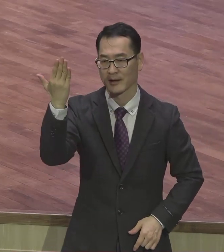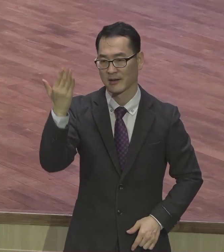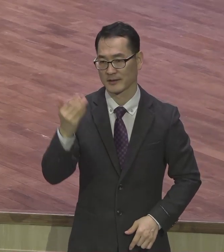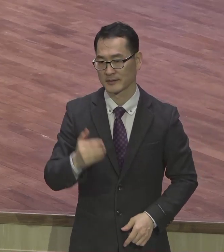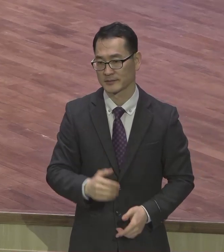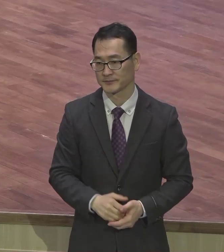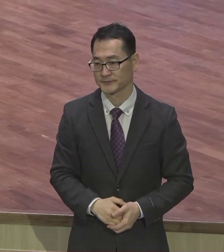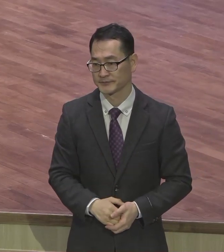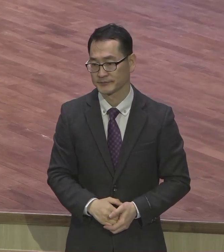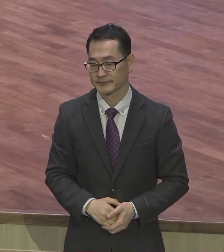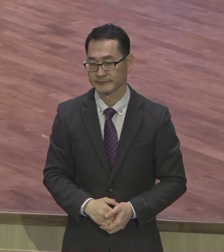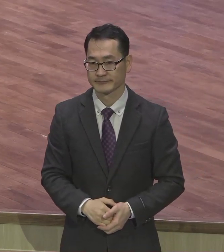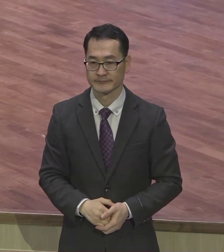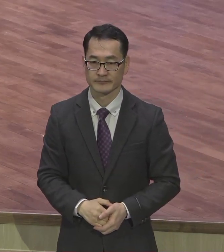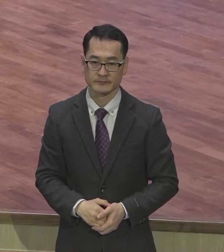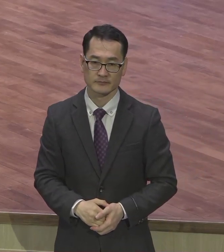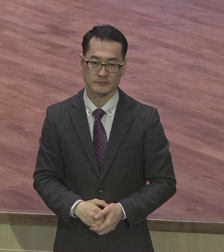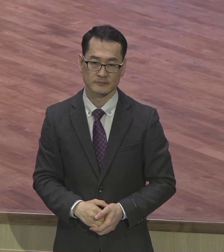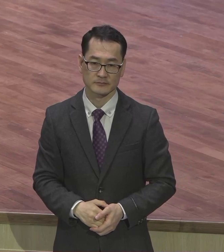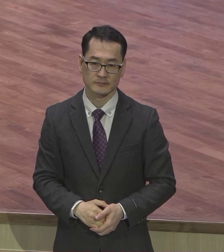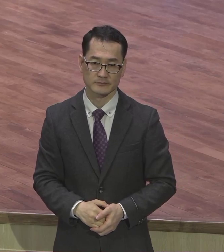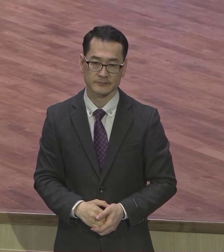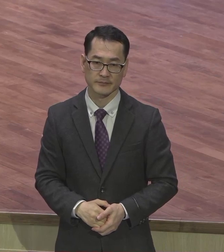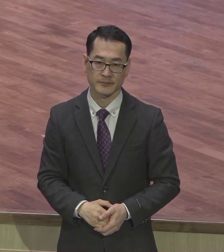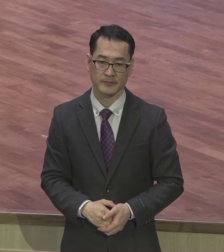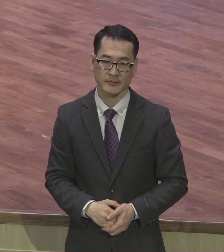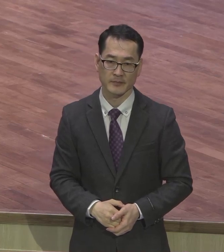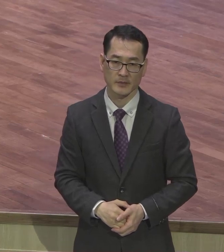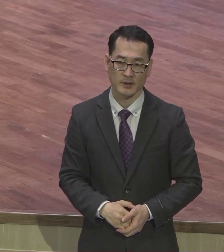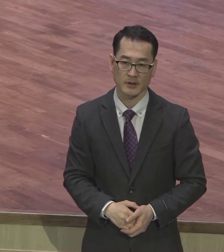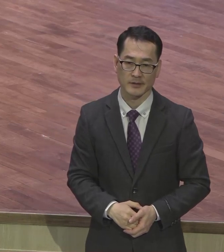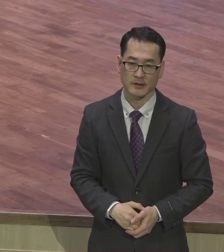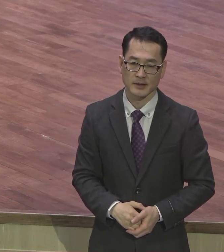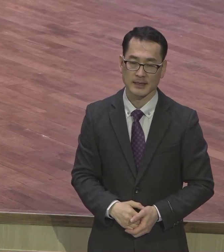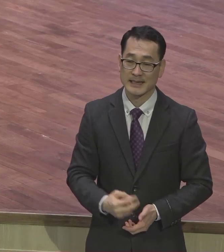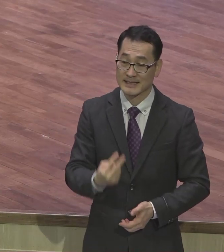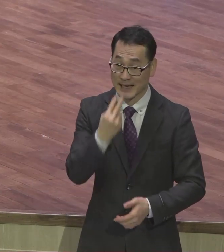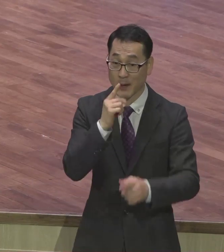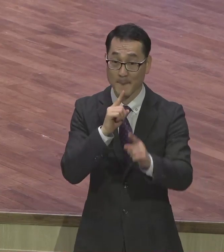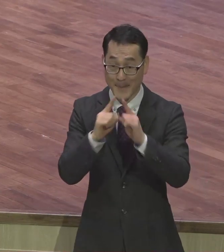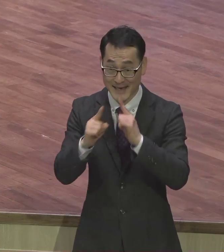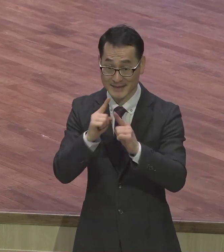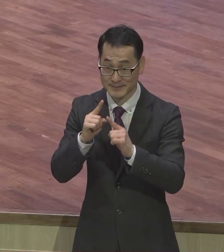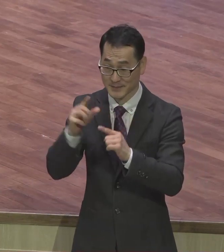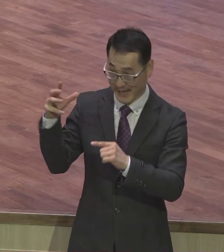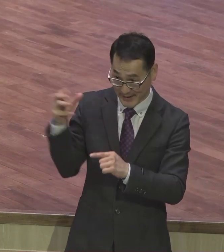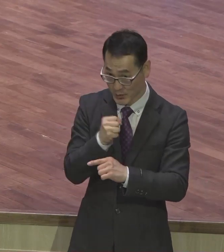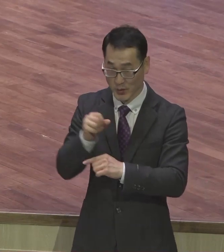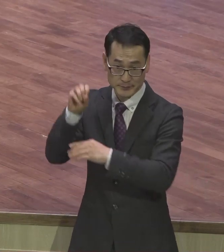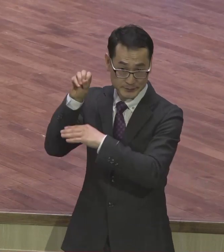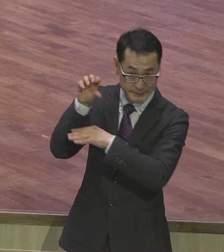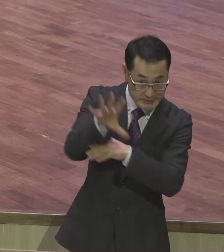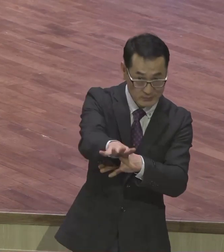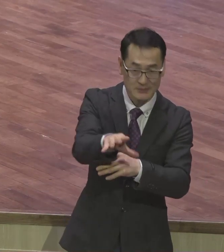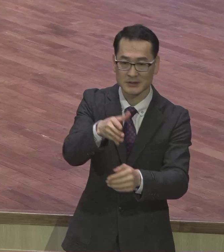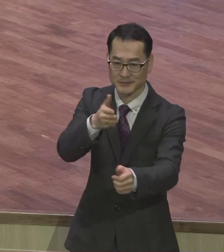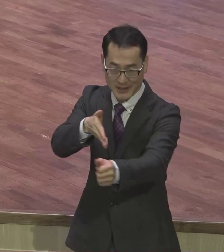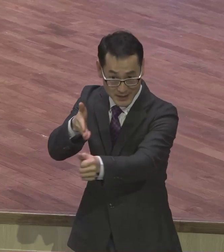성도를 이렇게 감사가 이끄는 삶이 되길 바랍니다. 생명의 말씀을 밝히는 삶이 되시길 바랍니다. 하나님의 이